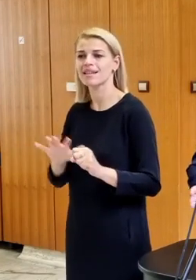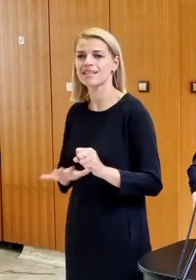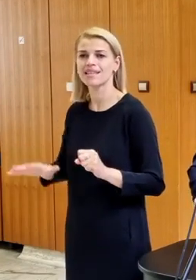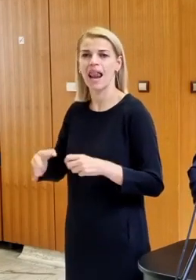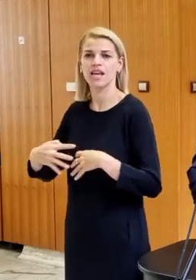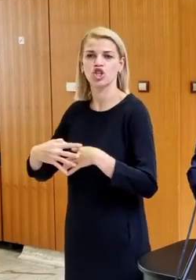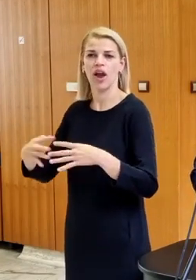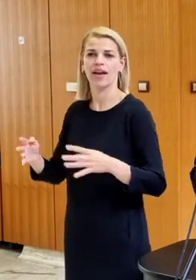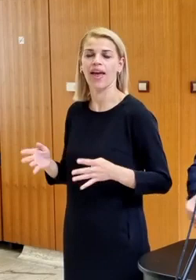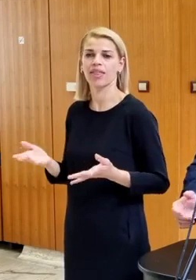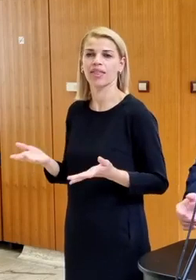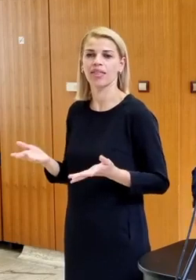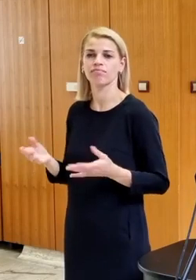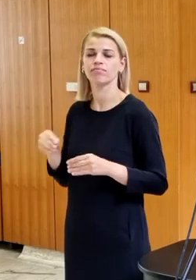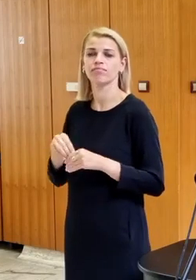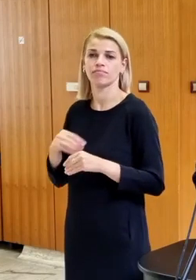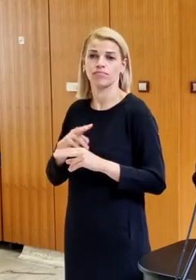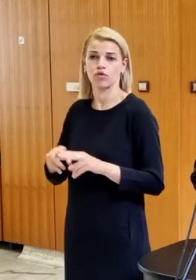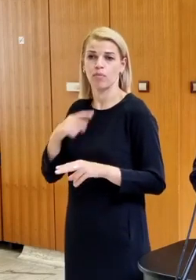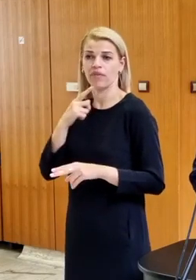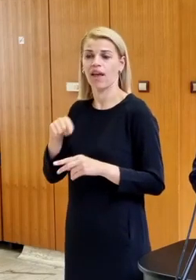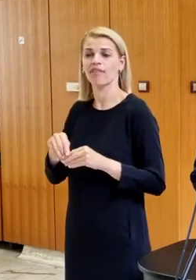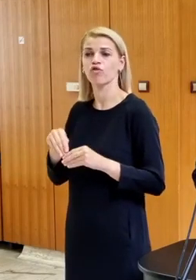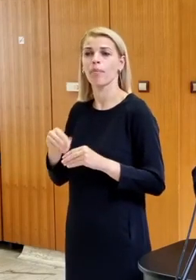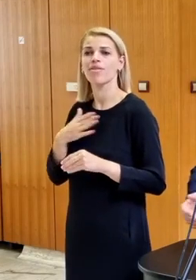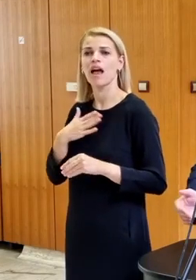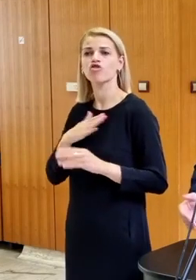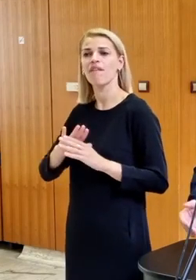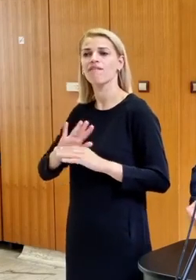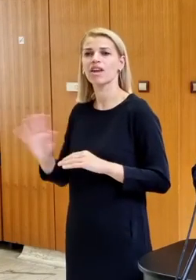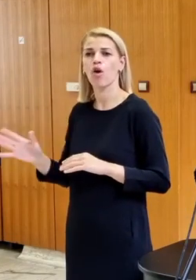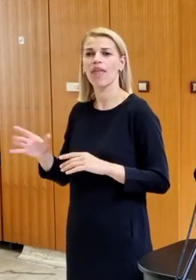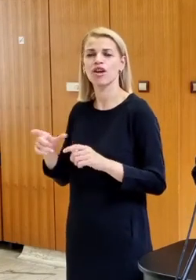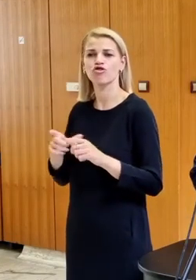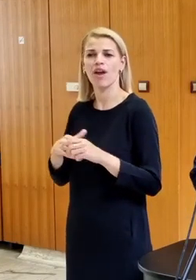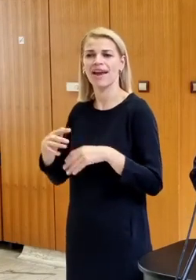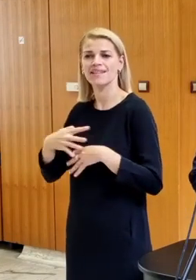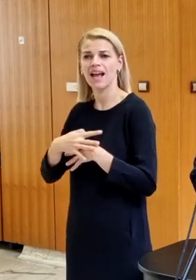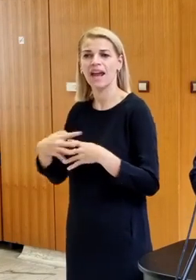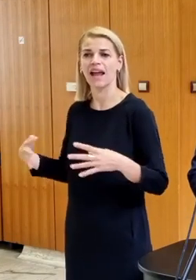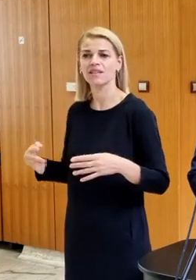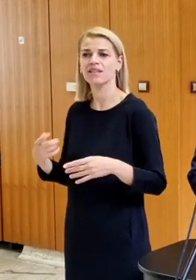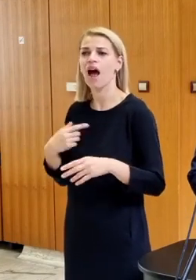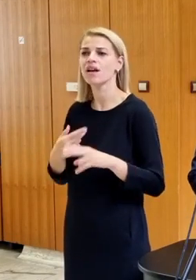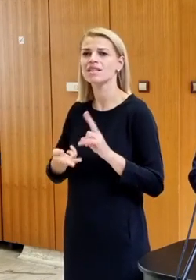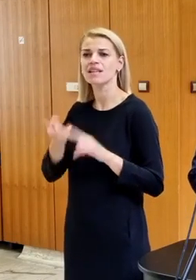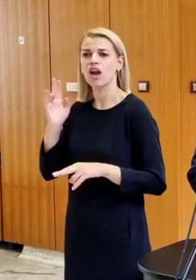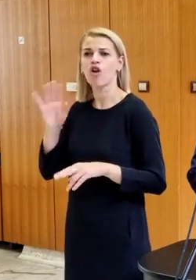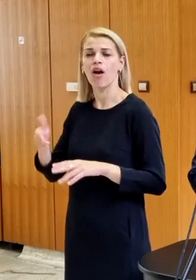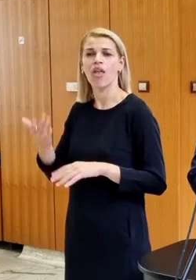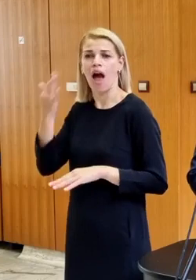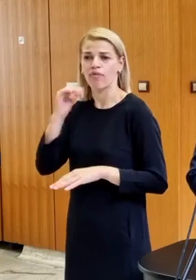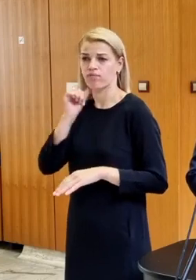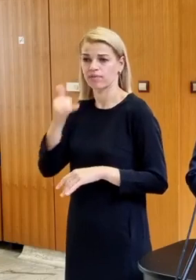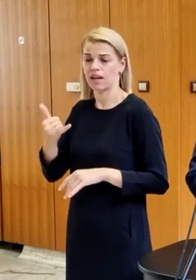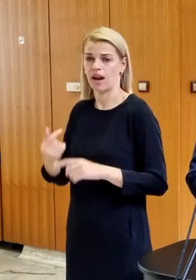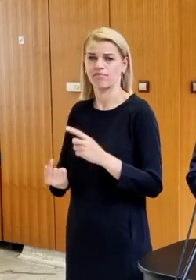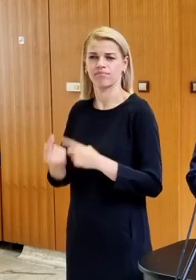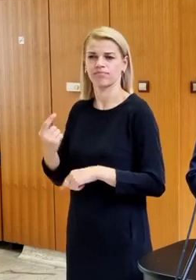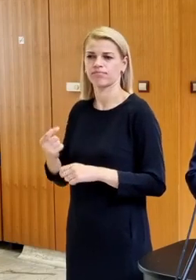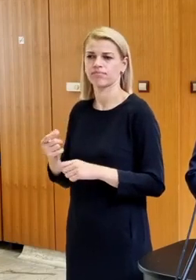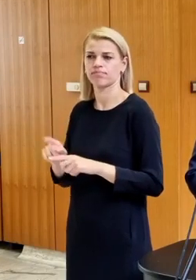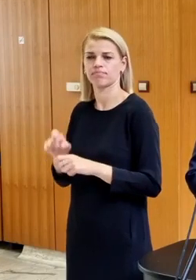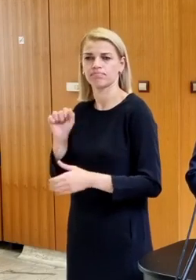A keď ochránime celý Schengen, ja môžem napríklad povedať, že východná hranica naša, Schengenská, ktorú máme, je tak strážená ako nikdy predtým, takže tam naozaj výrazným